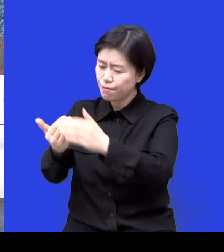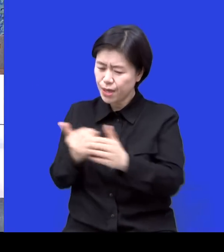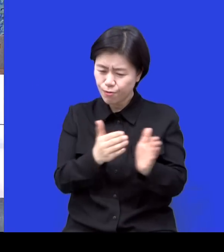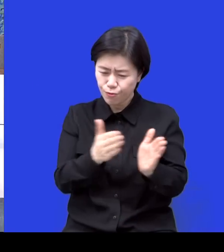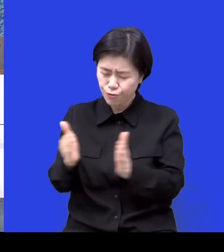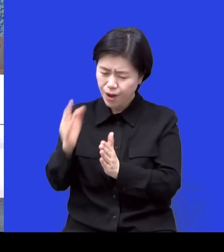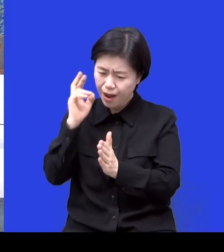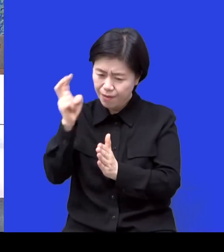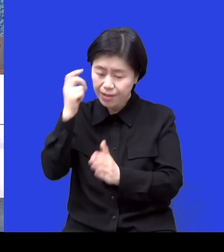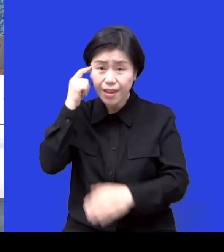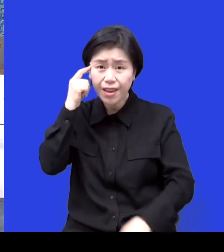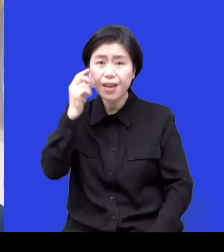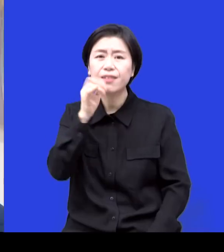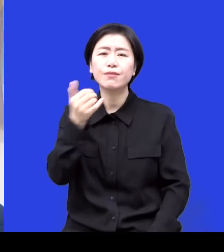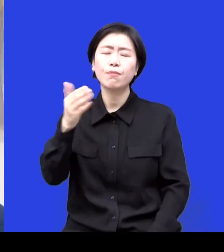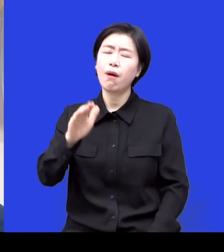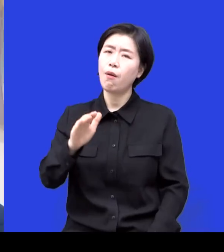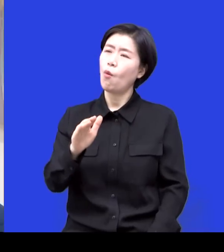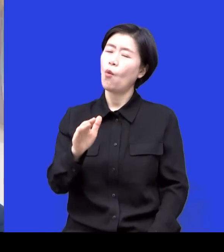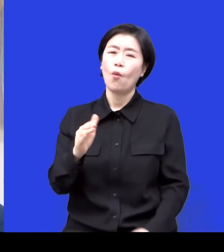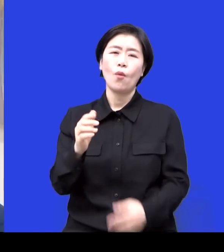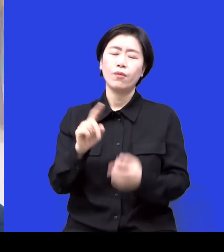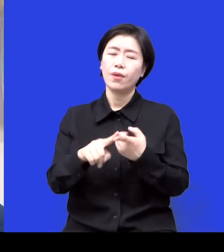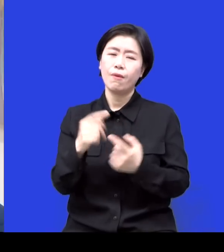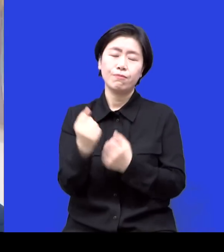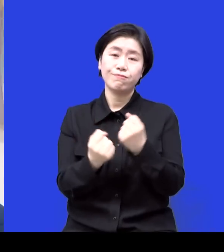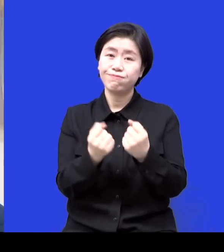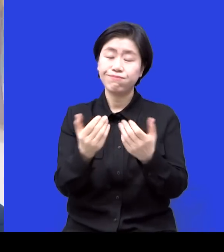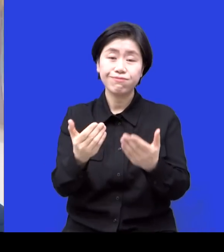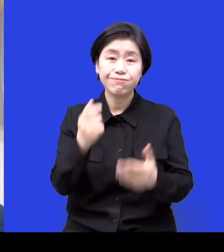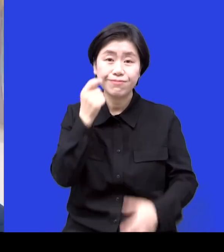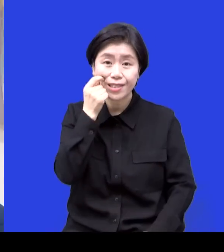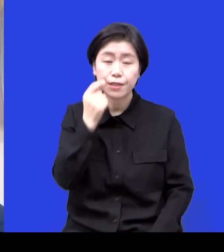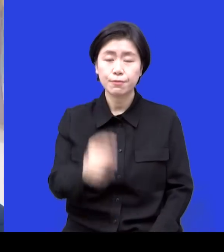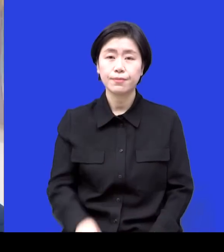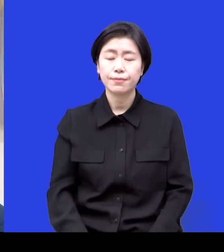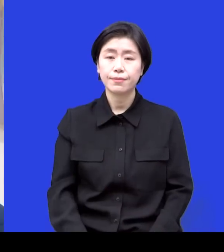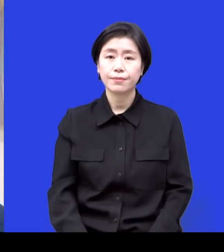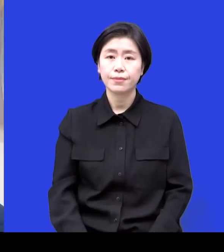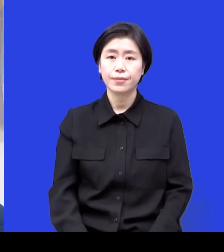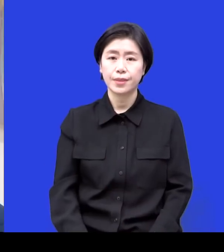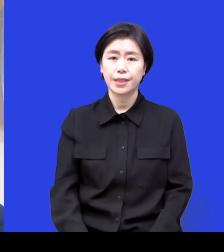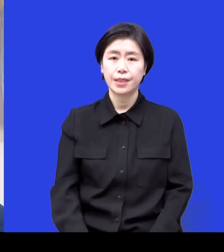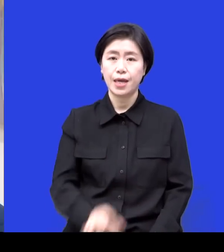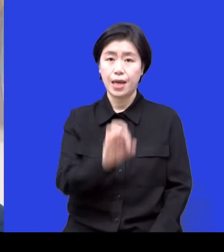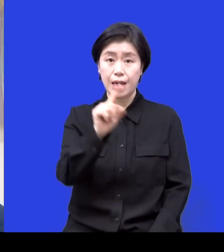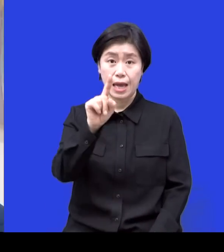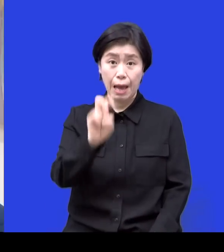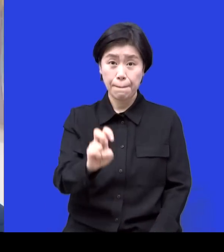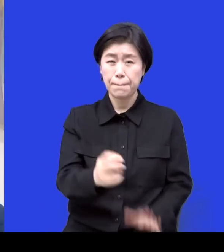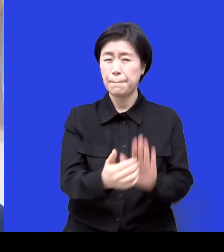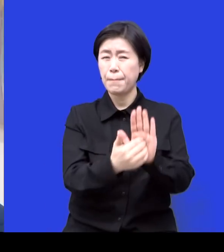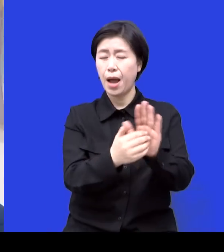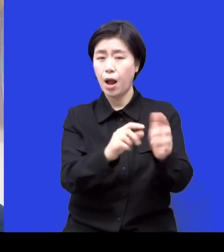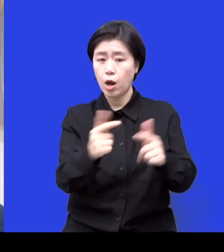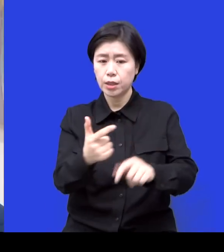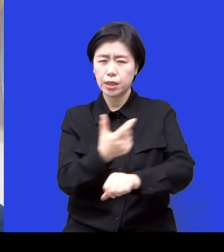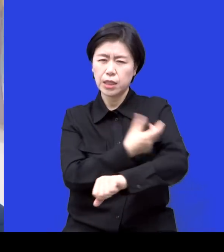설명할 길이 없는 거예요 그 당시에 뭐 항암치료하고 하는 게 병원비가 많이 나고 그렇죠 태어나셨을 때 천만원 또 이제 그 정도로